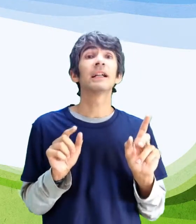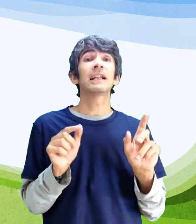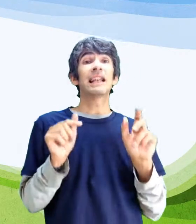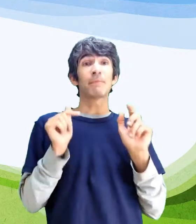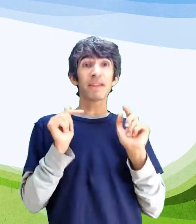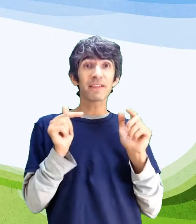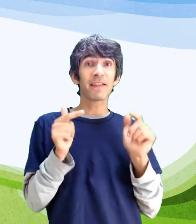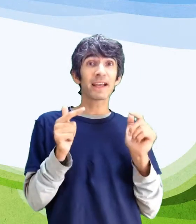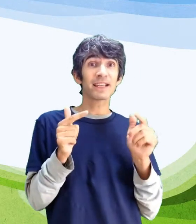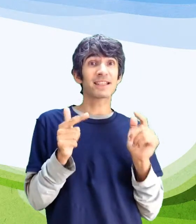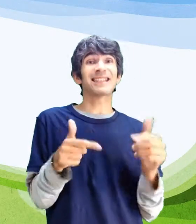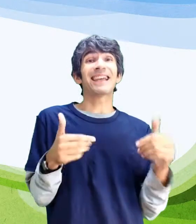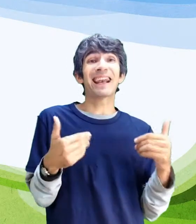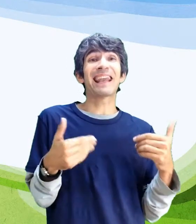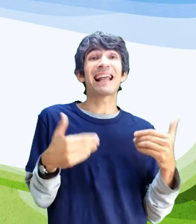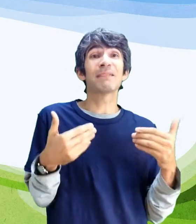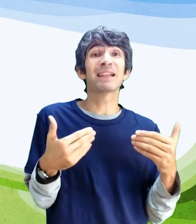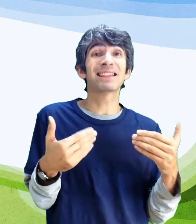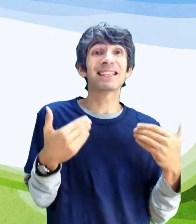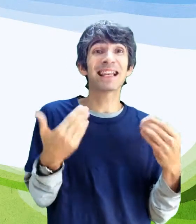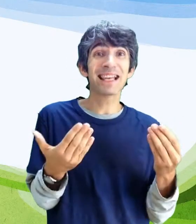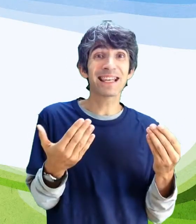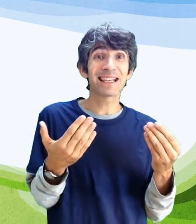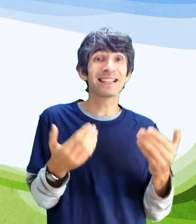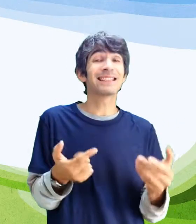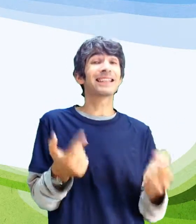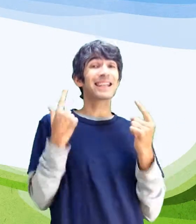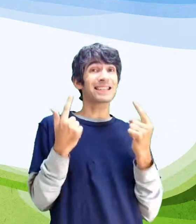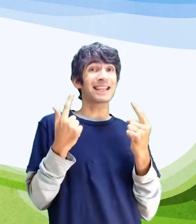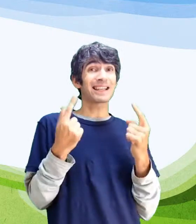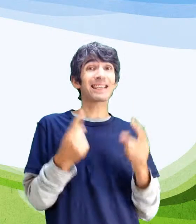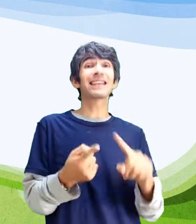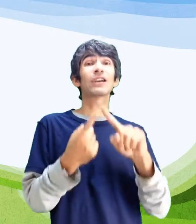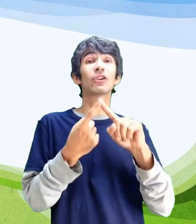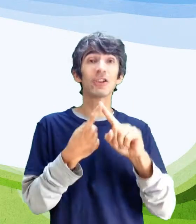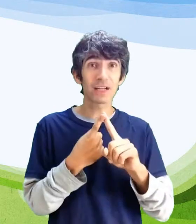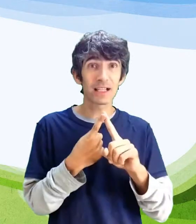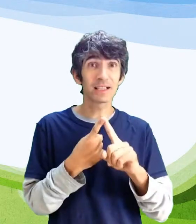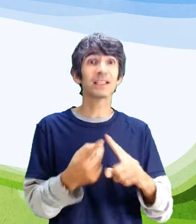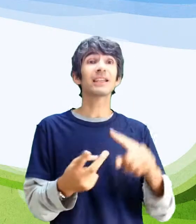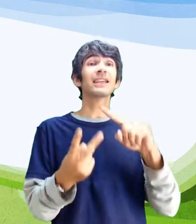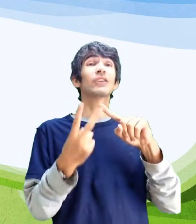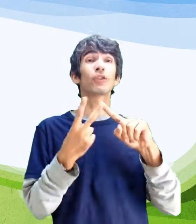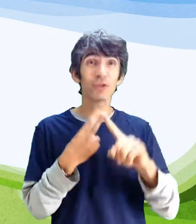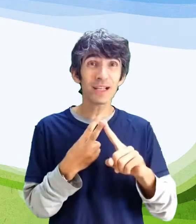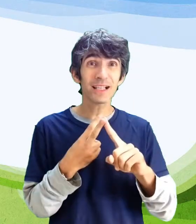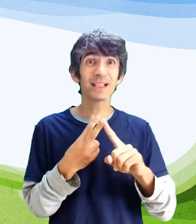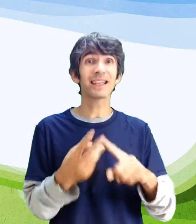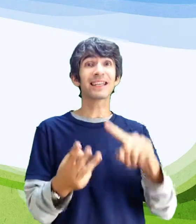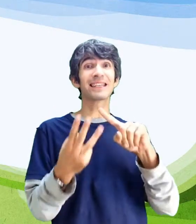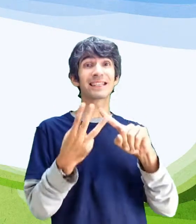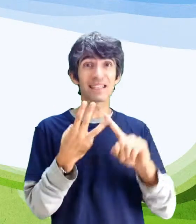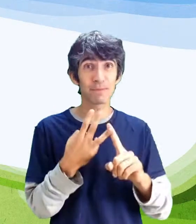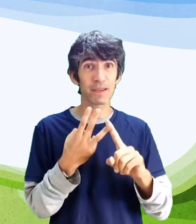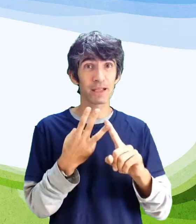la mezcla de gases que realmente es el aire tiene que ser incolora, inodora, insípida.